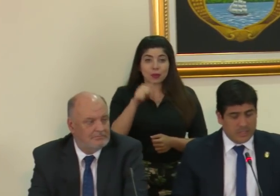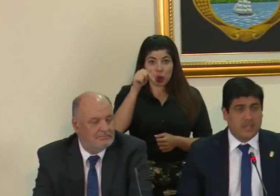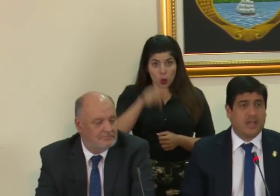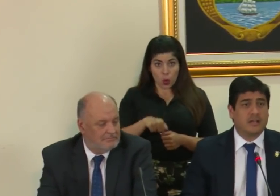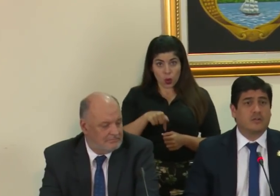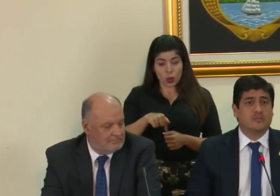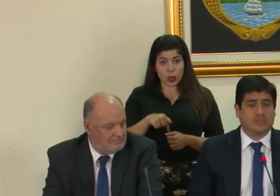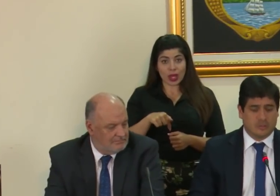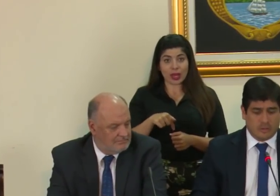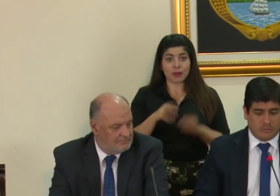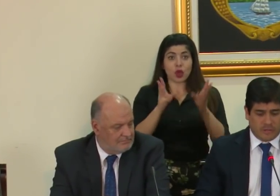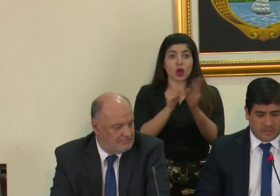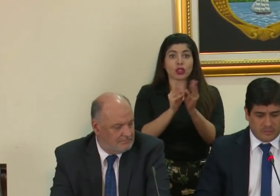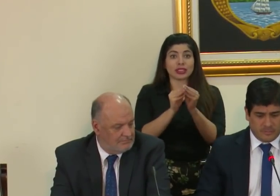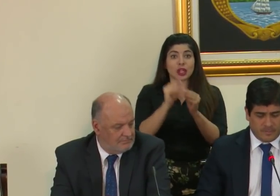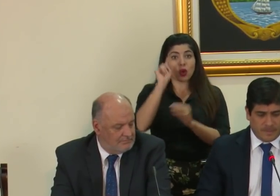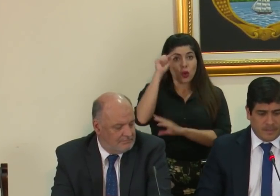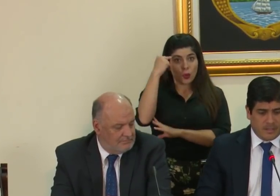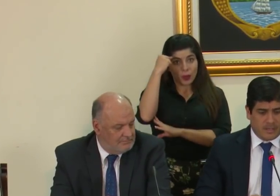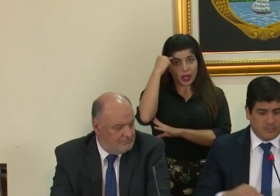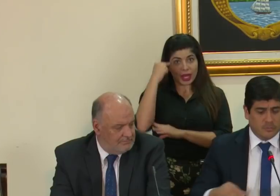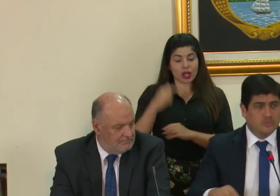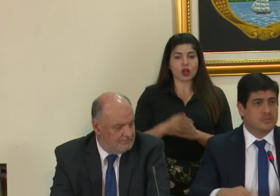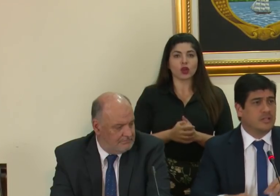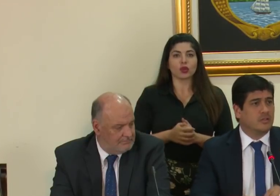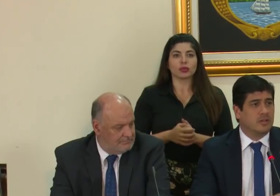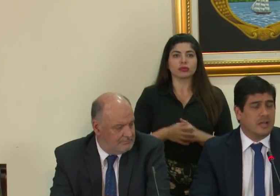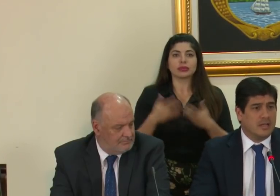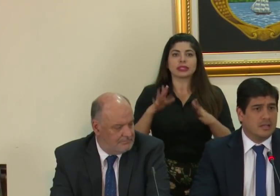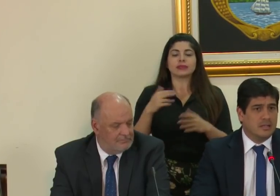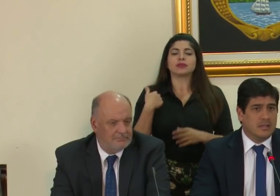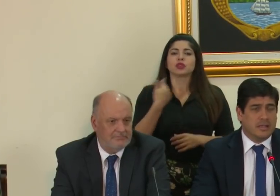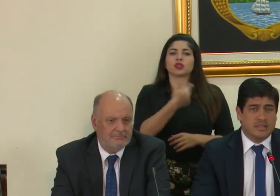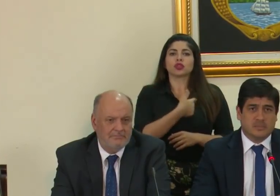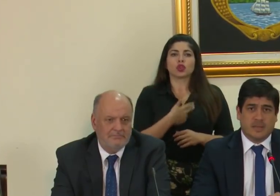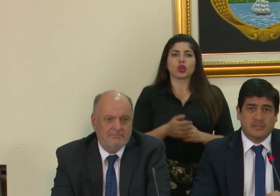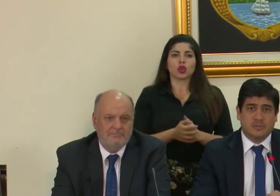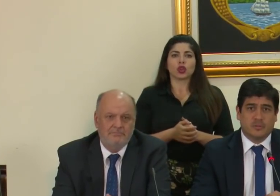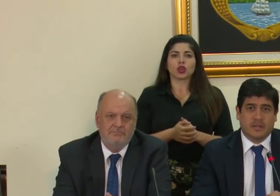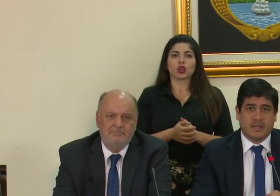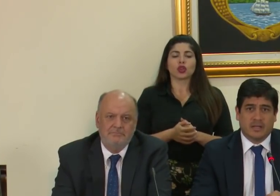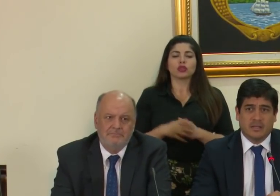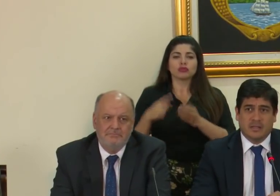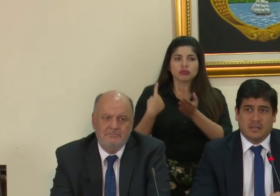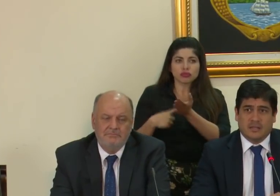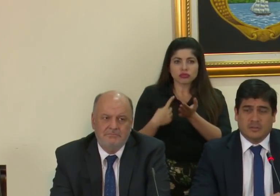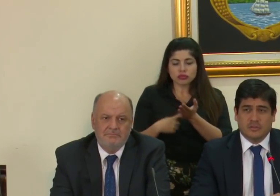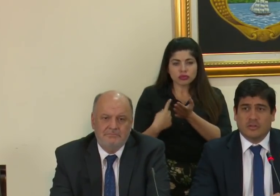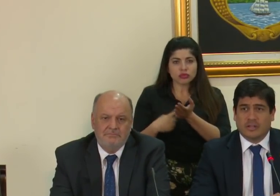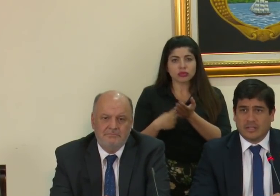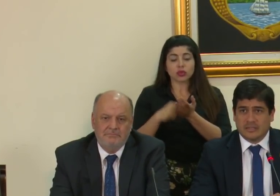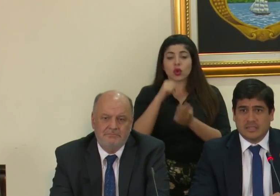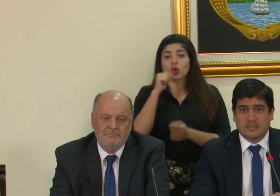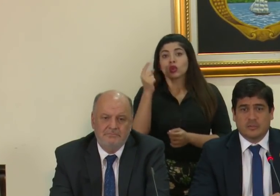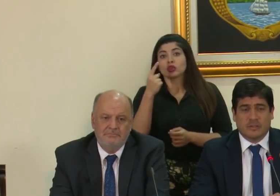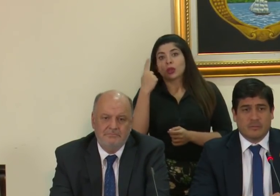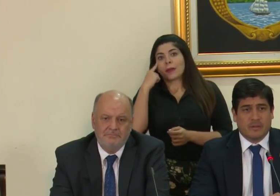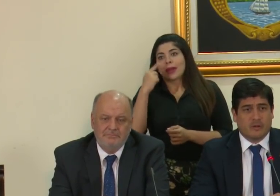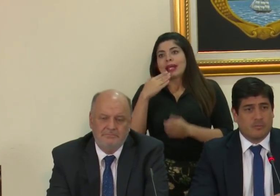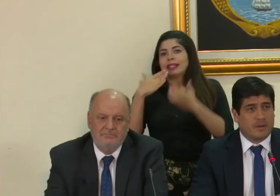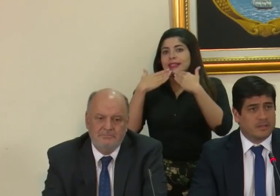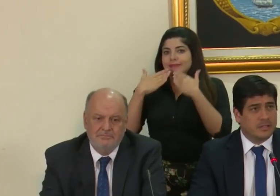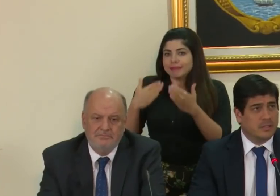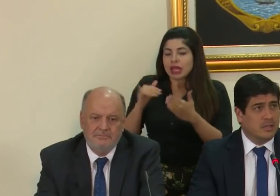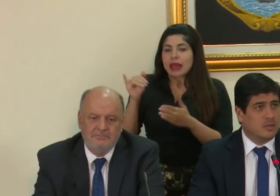de hoy, en el Consejo de Gobierno, hemos tenido el espacio para no sólo agradecer, sino